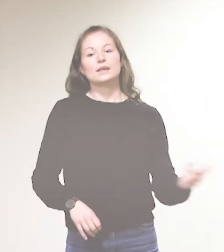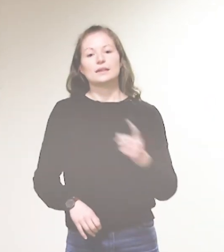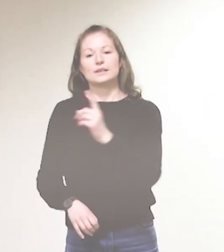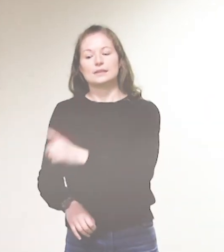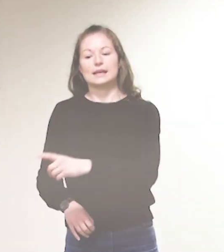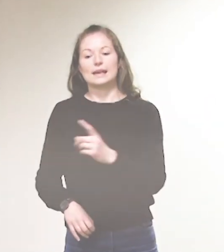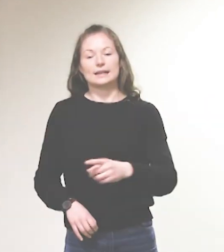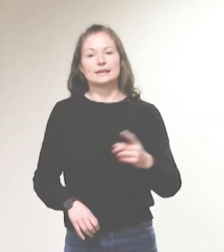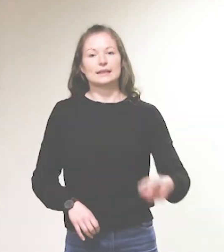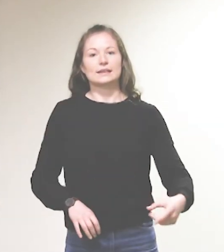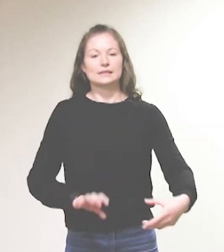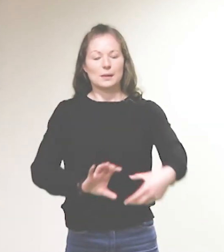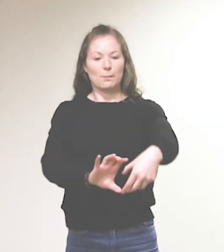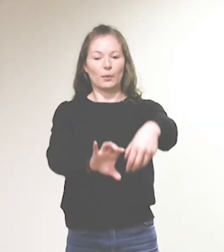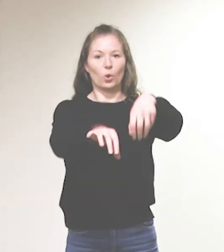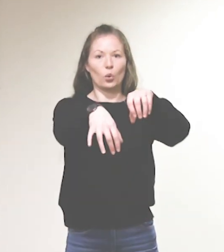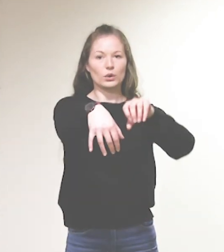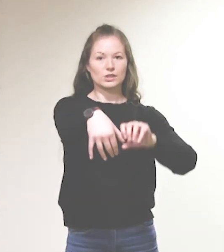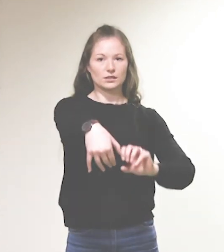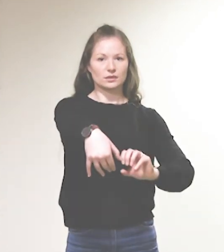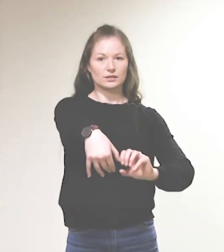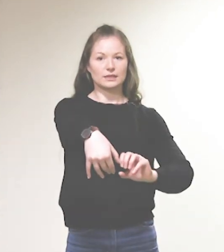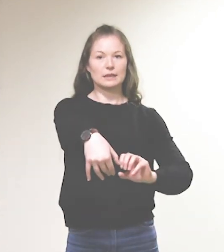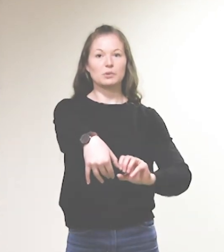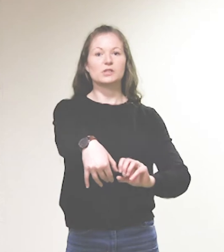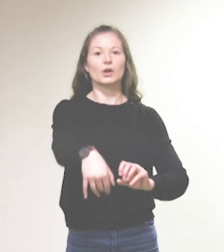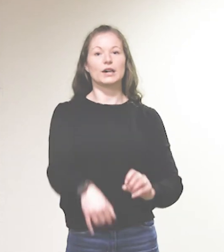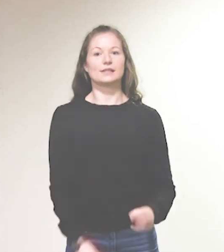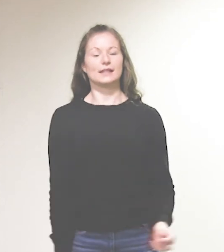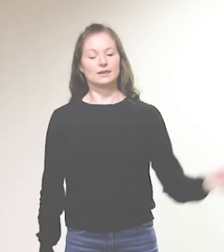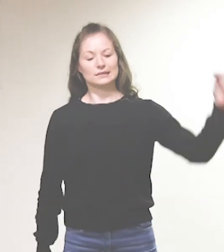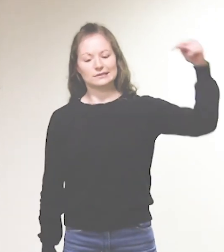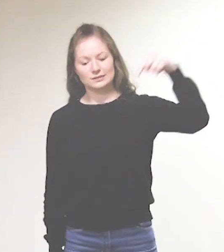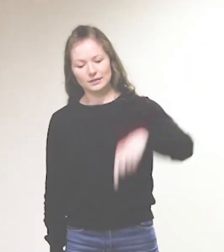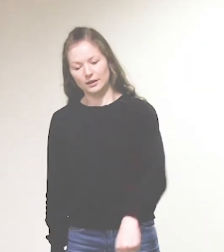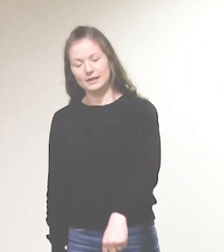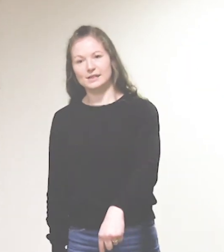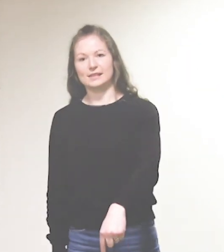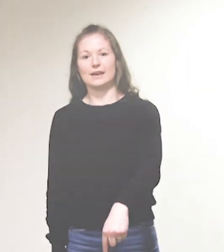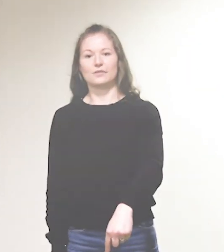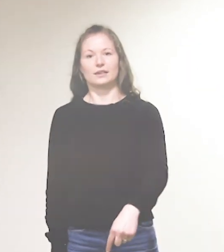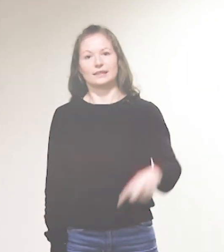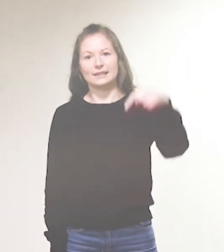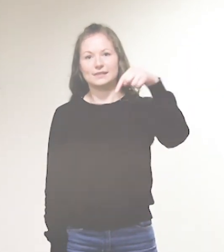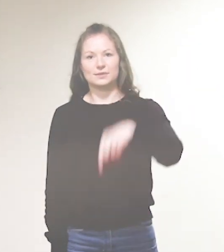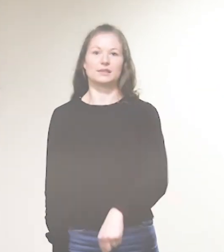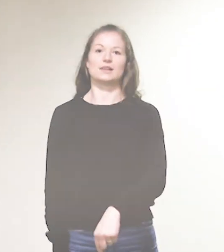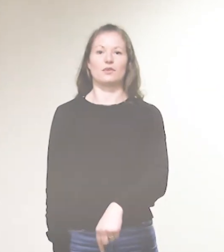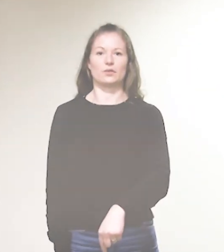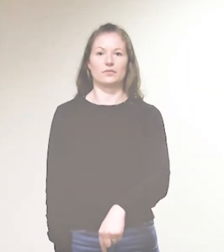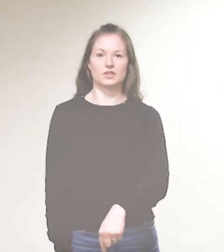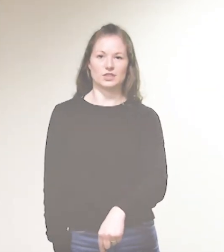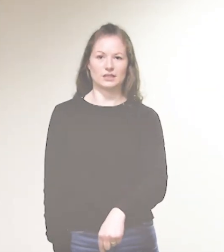Unser tägliches Brot. Gib uns heute. Heute ist einfach jetzt und hier, wo wir stehen.